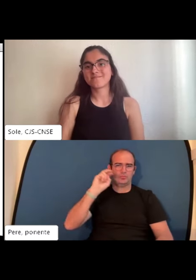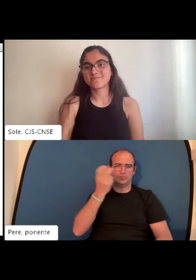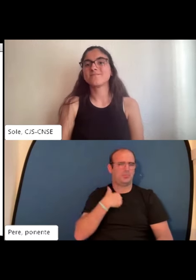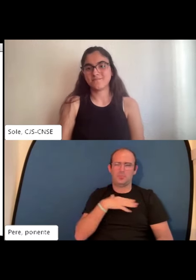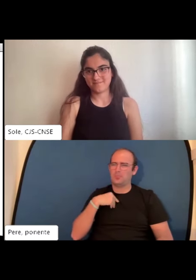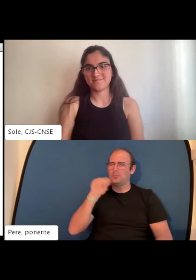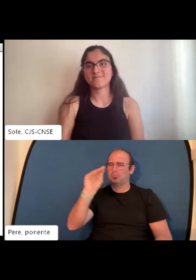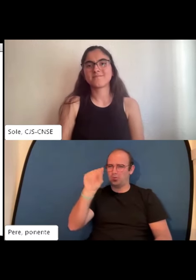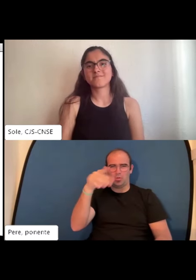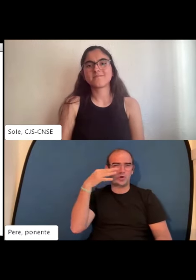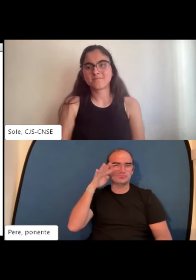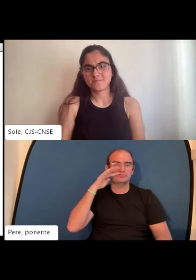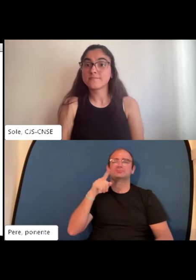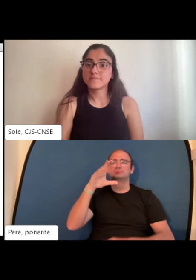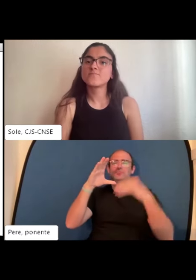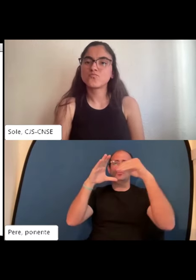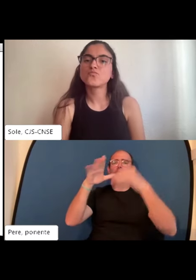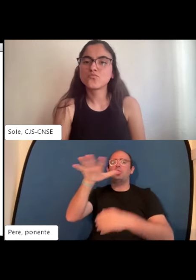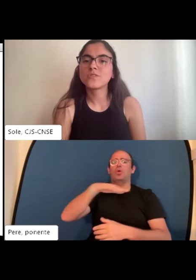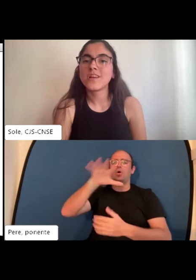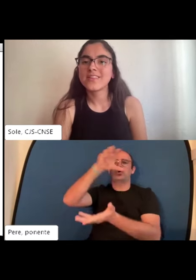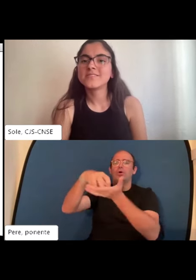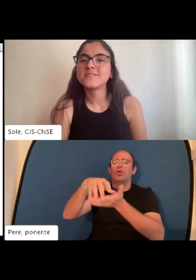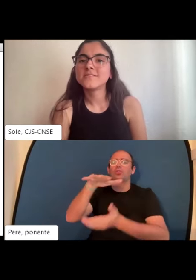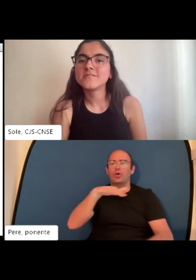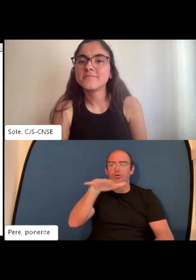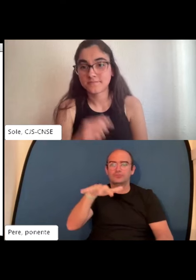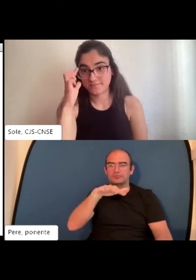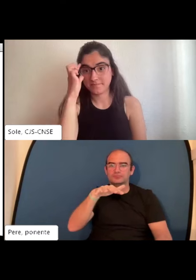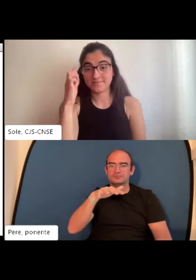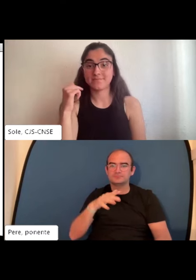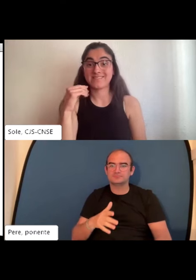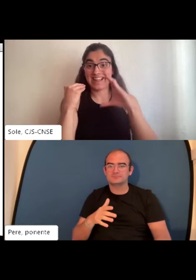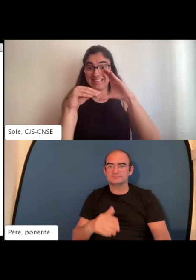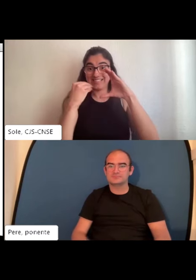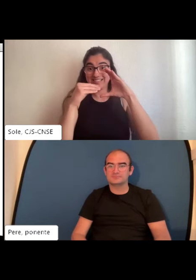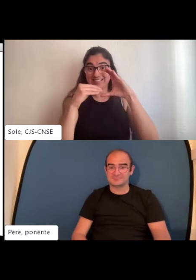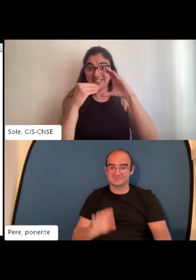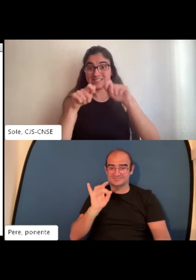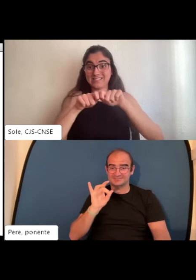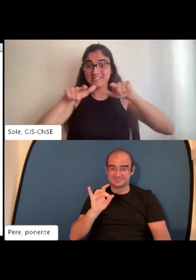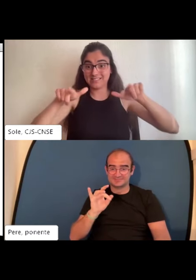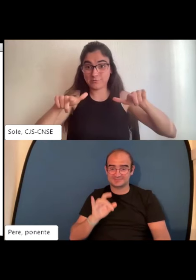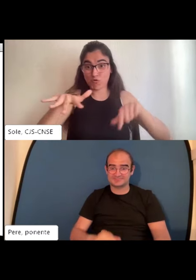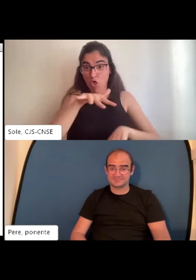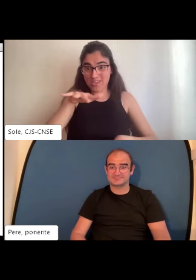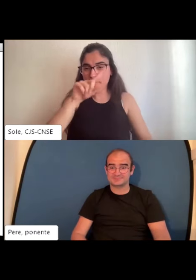concepto de recursos humanos. Le pregunto a Sole, ¿la CJS ahora mismo dónde está ubicada?